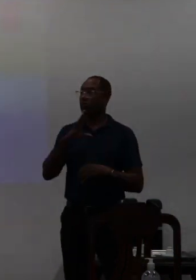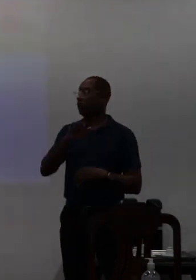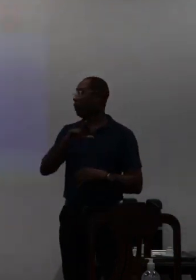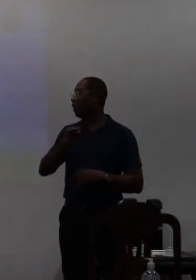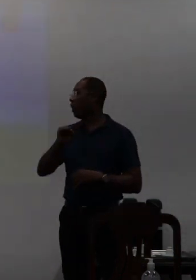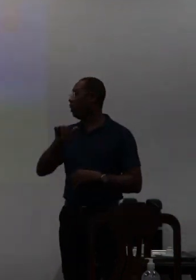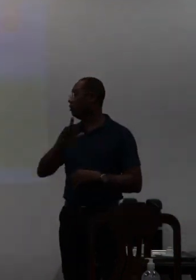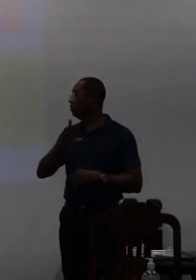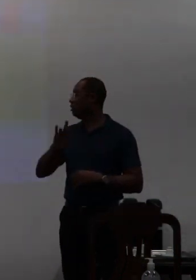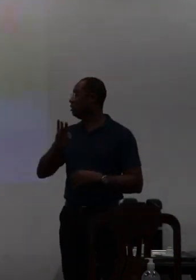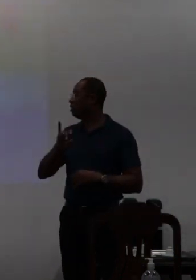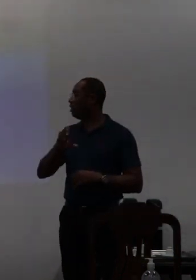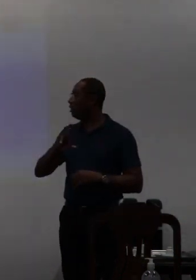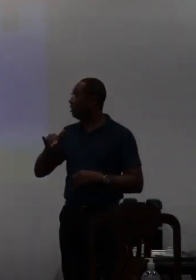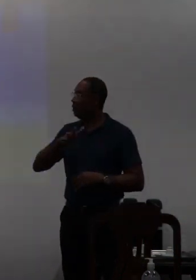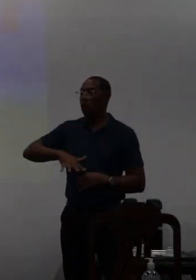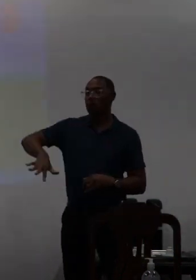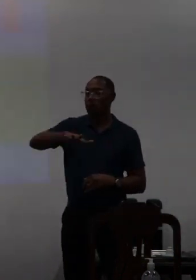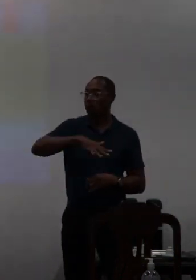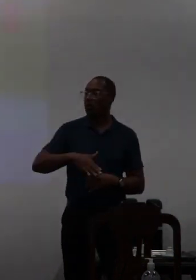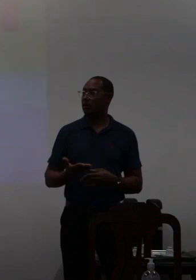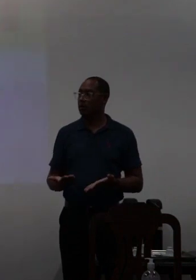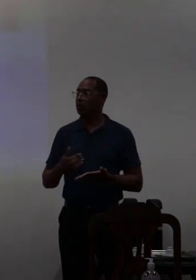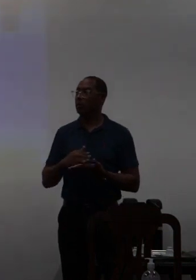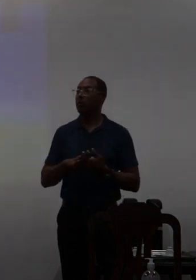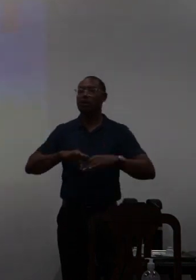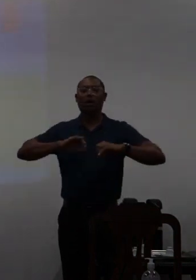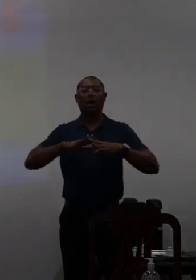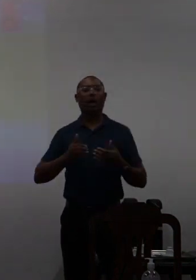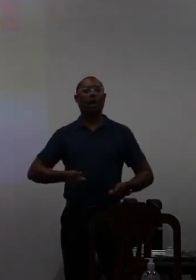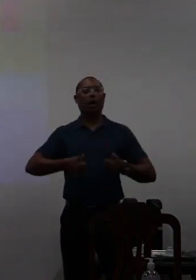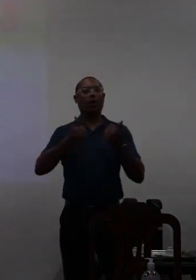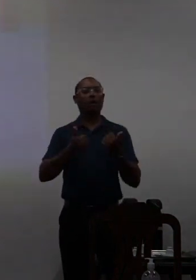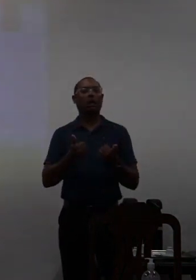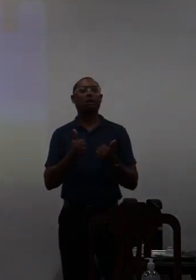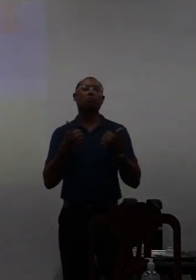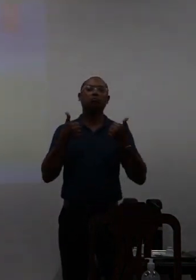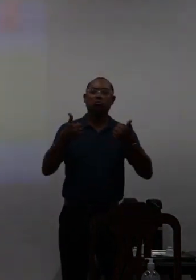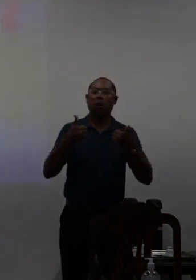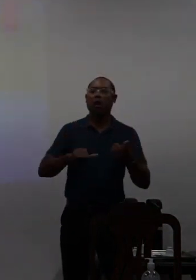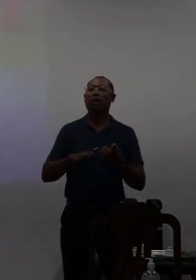ou em uma área temática qualidade do ensino e egresso